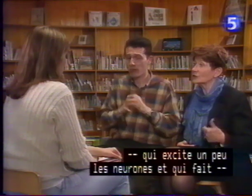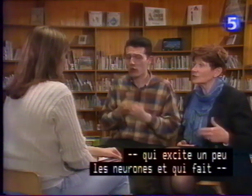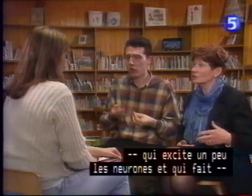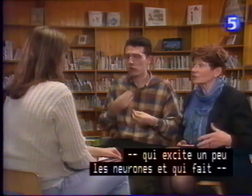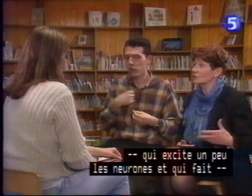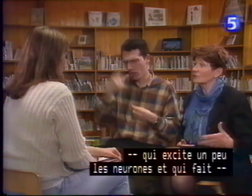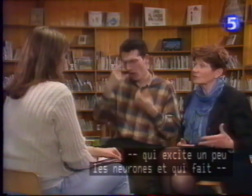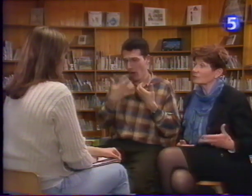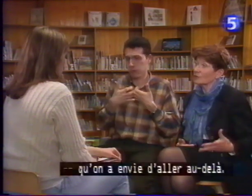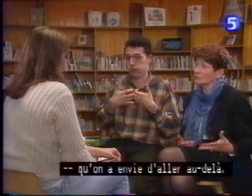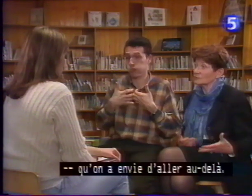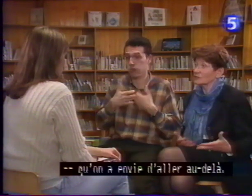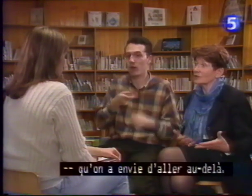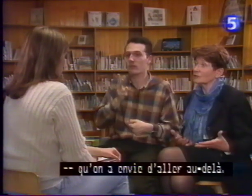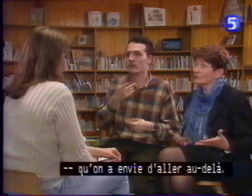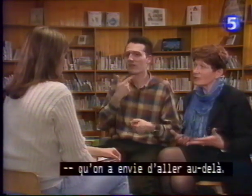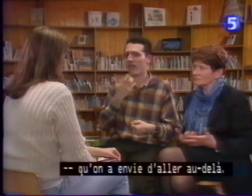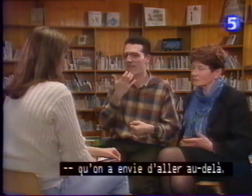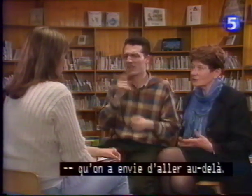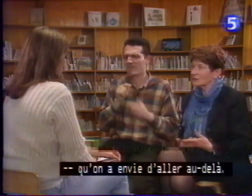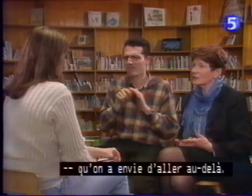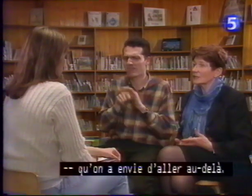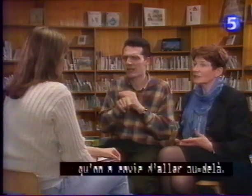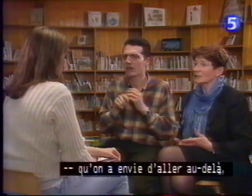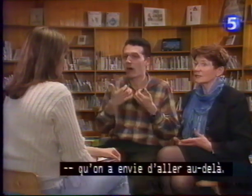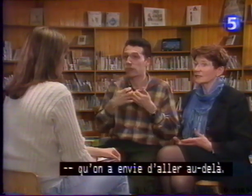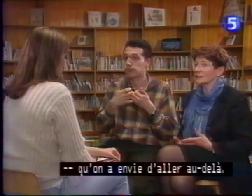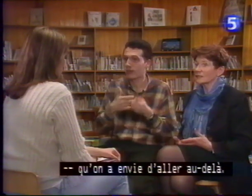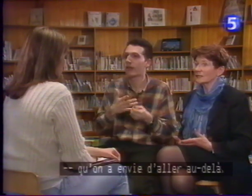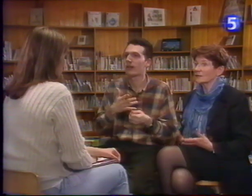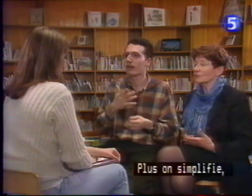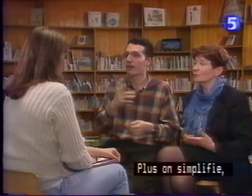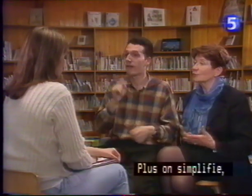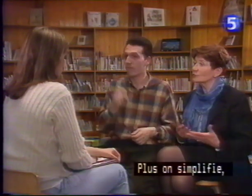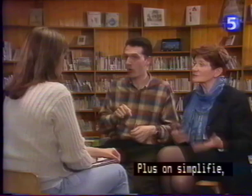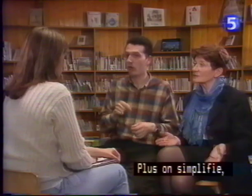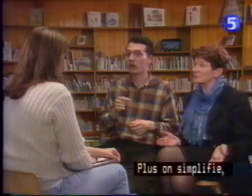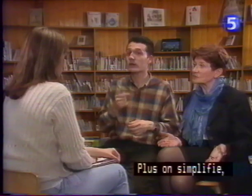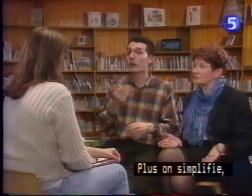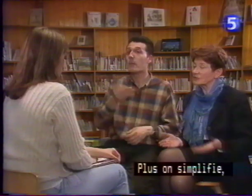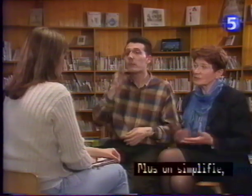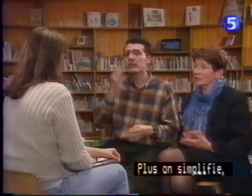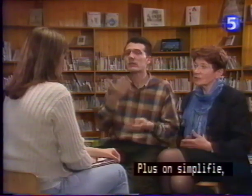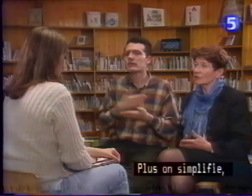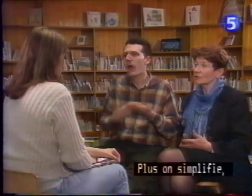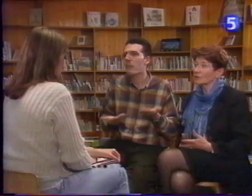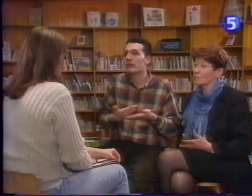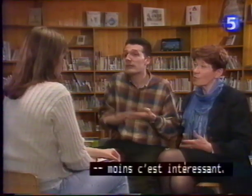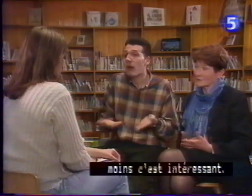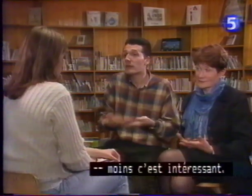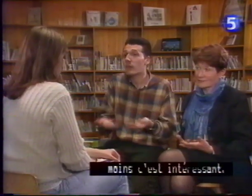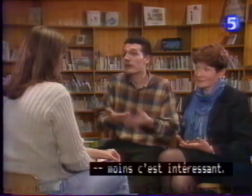fait qu'on a envie d'aller au-delà. Et que plus on simplifie, moins c'est intéressant.